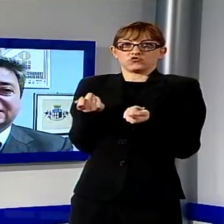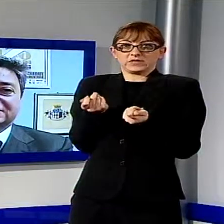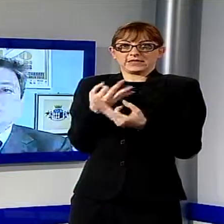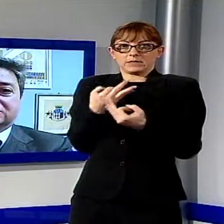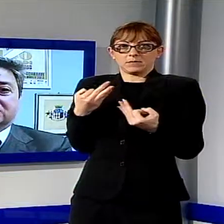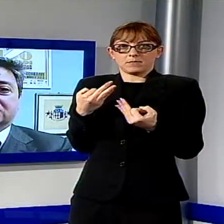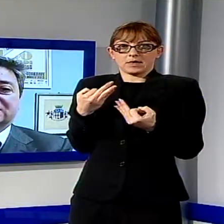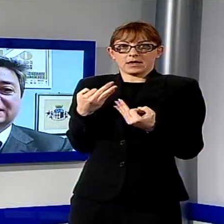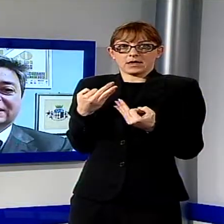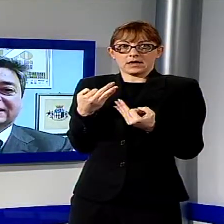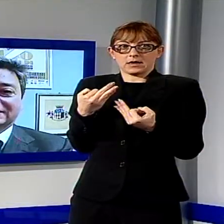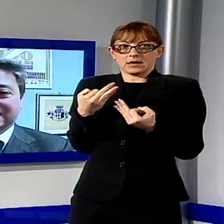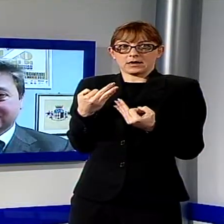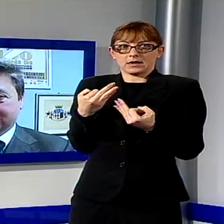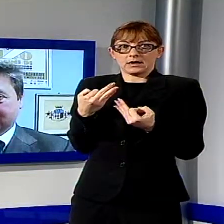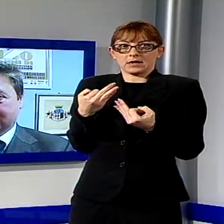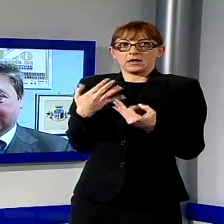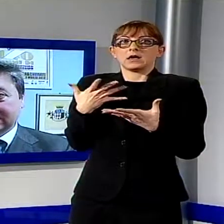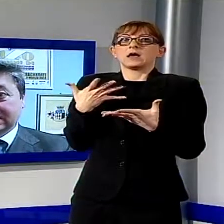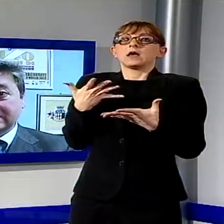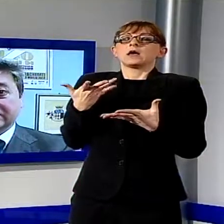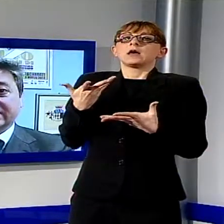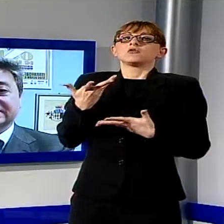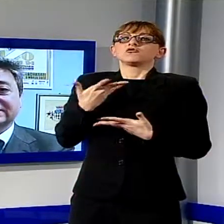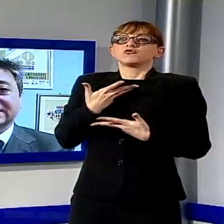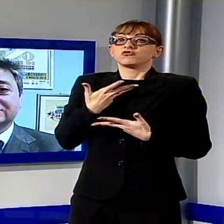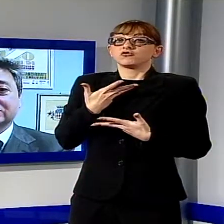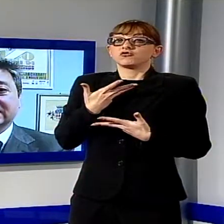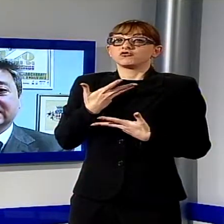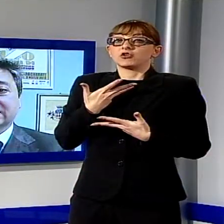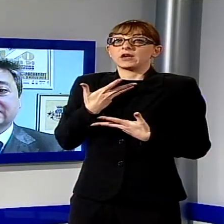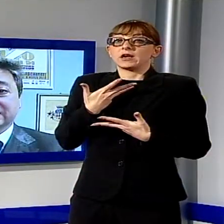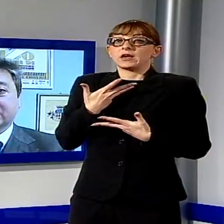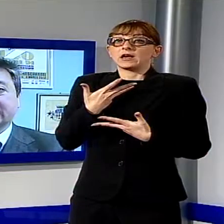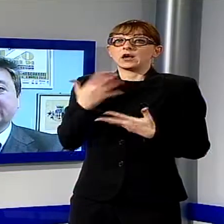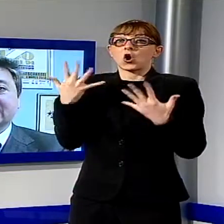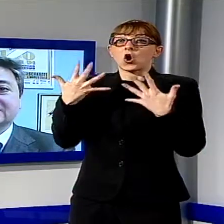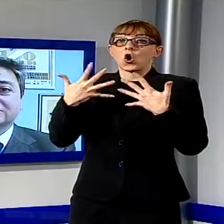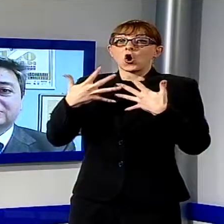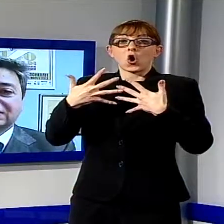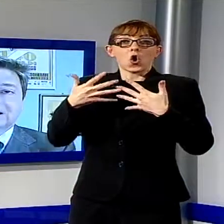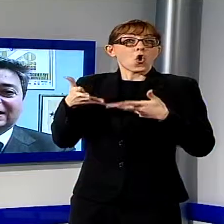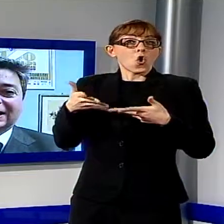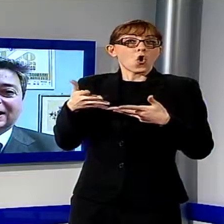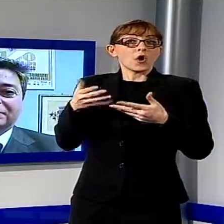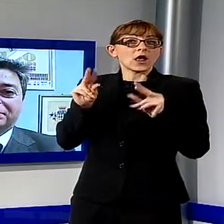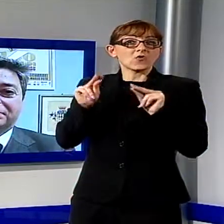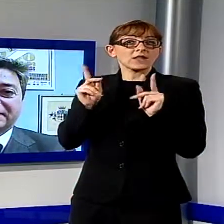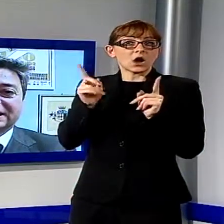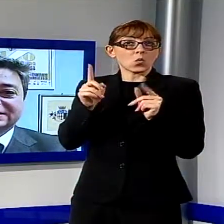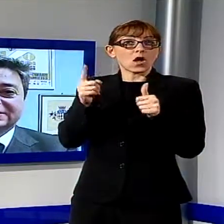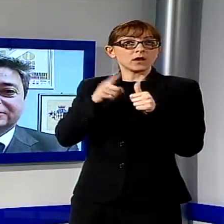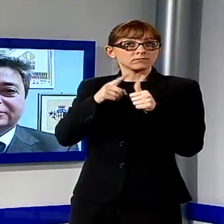priorità sono intanto stiamo organizzando la